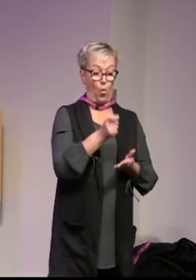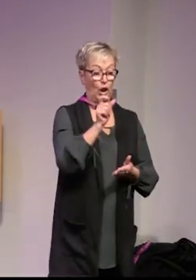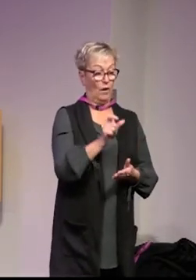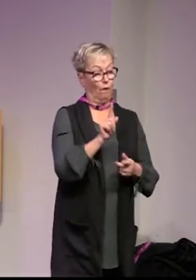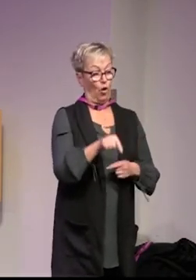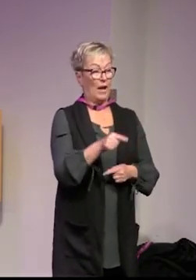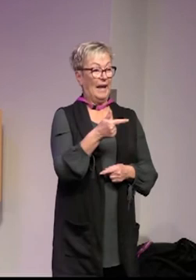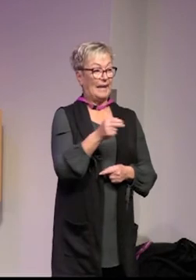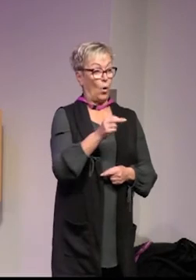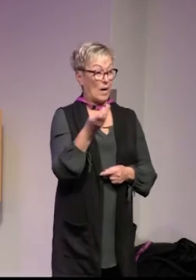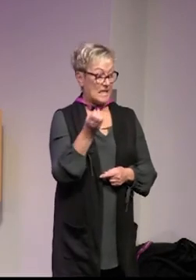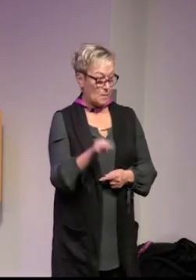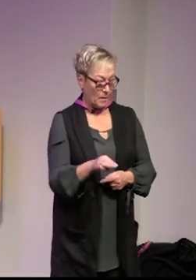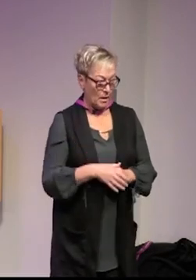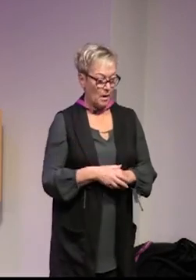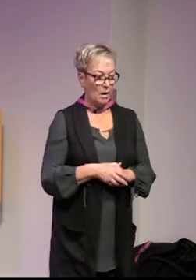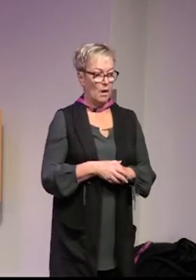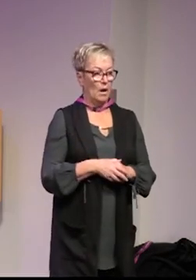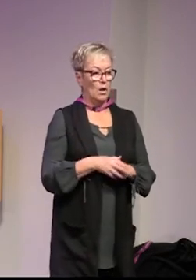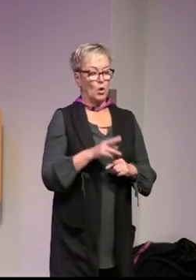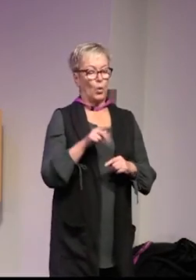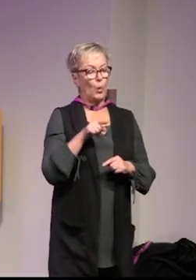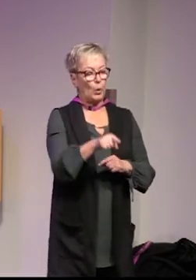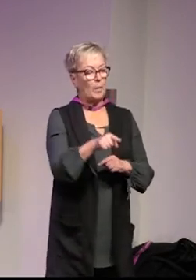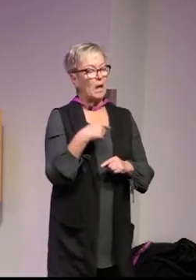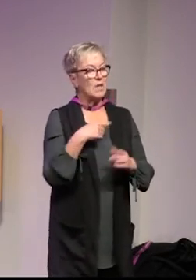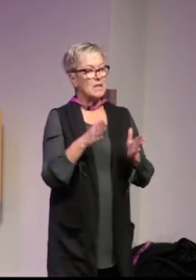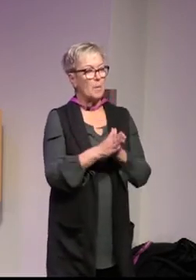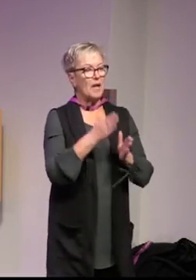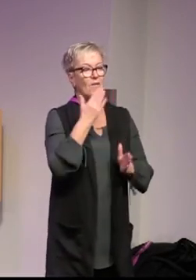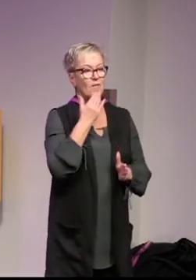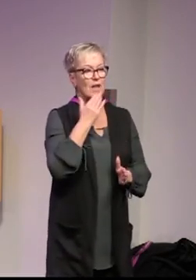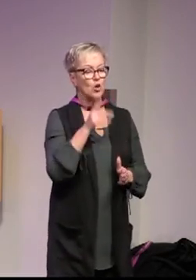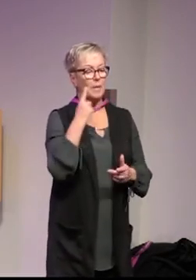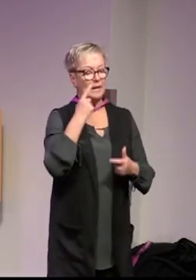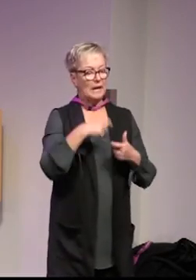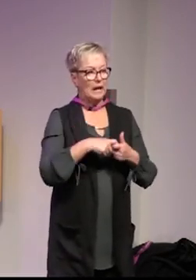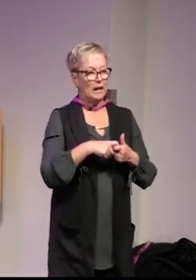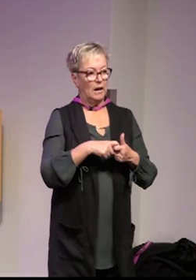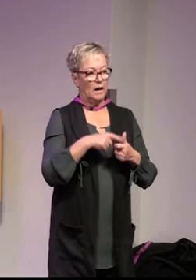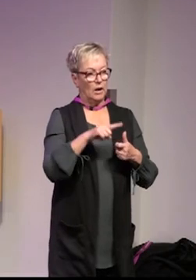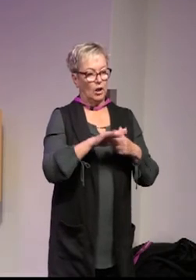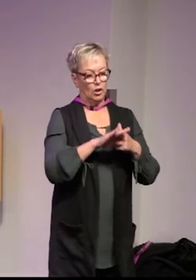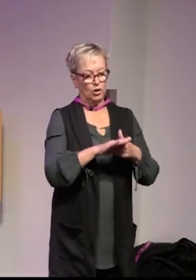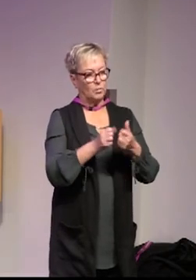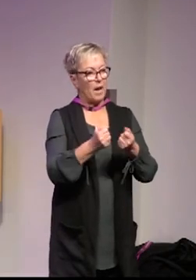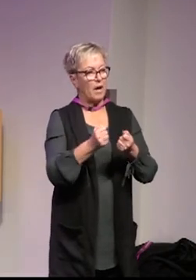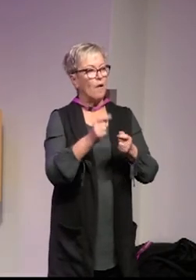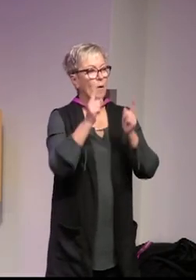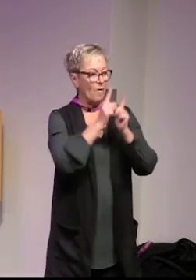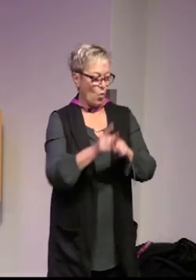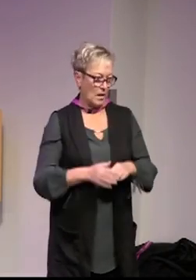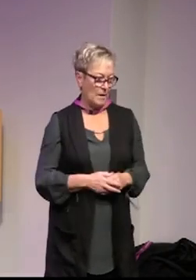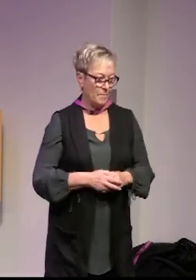kallar någonting terrorism eller när vi avstår så pekar vi samtidigt ut vilka som tillhör den skyddsvärda